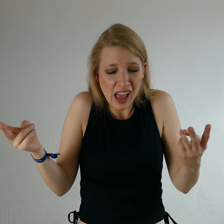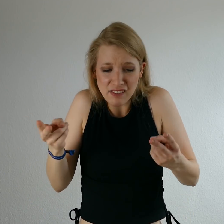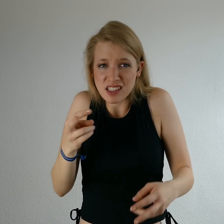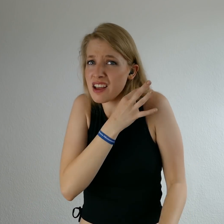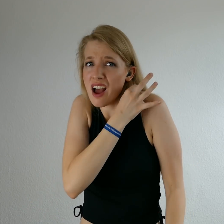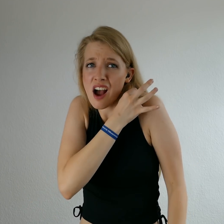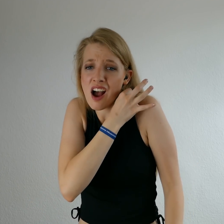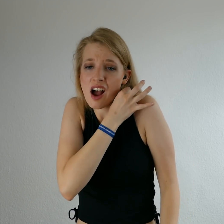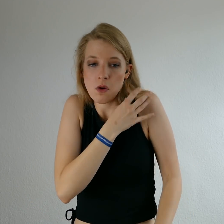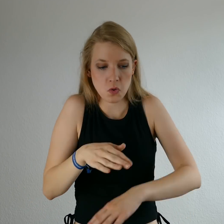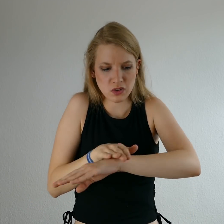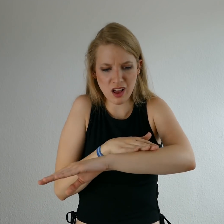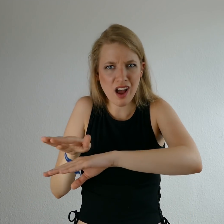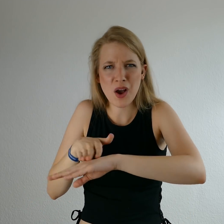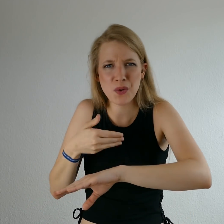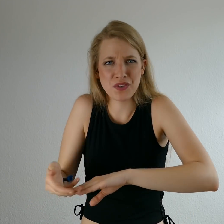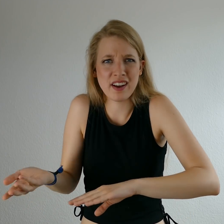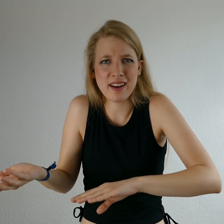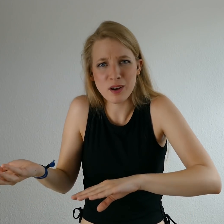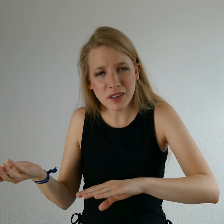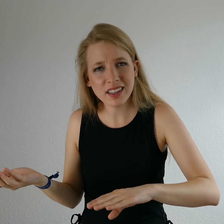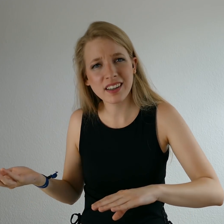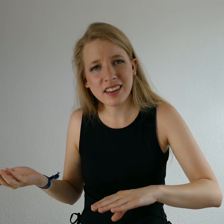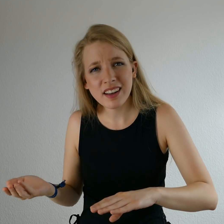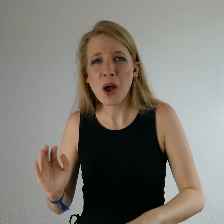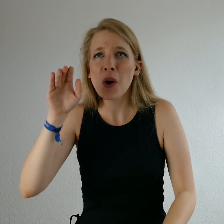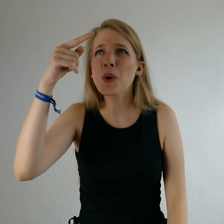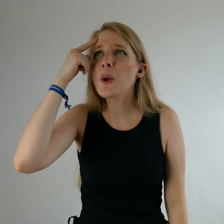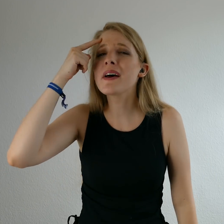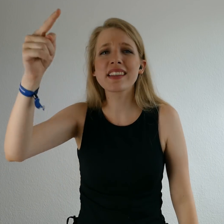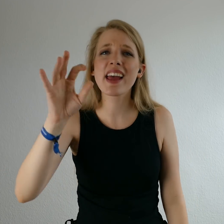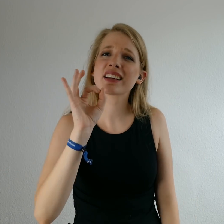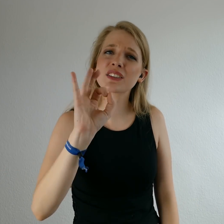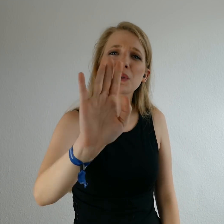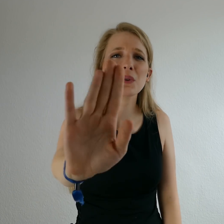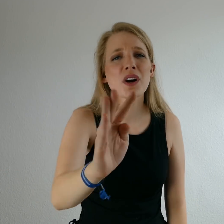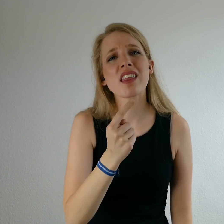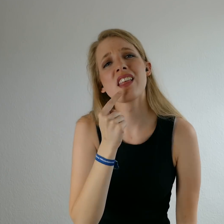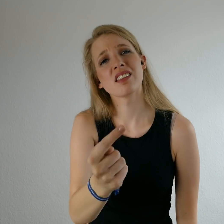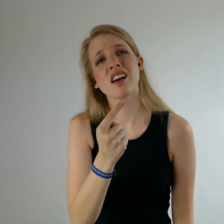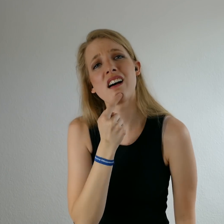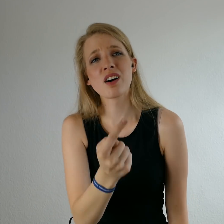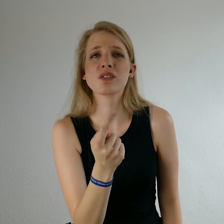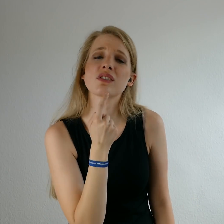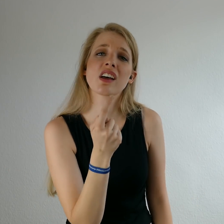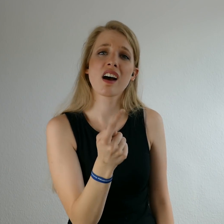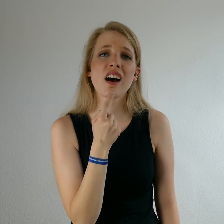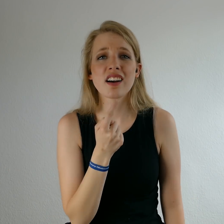welche Haar oder Hautfarbe Überdenke gut deine Aussage